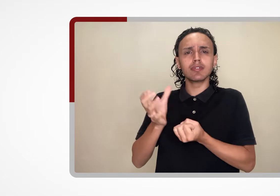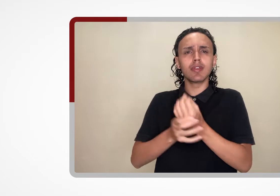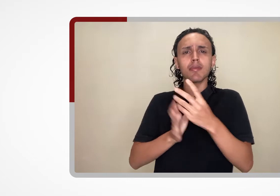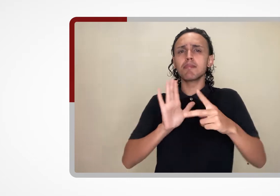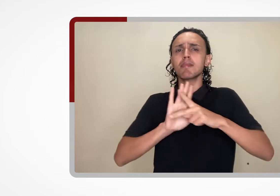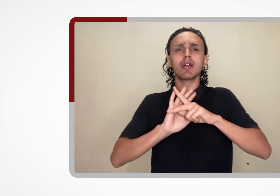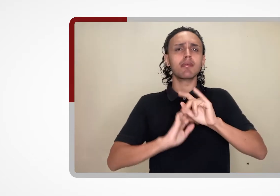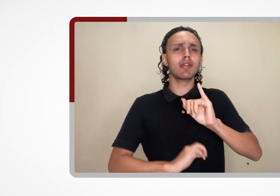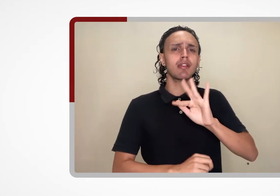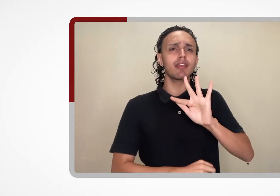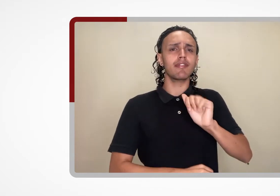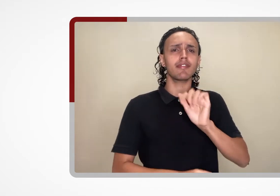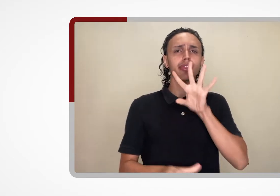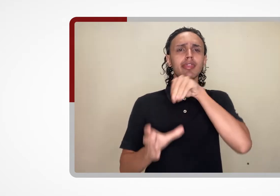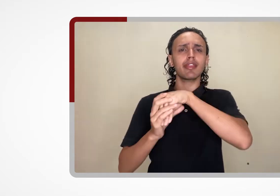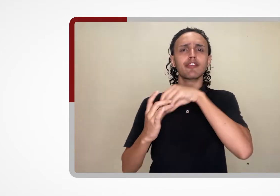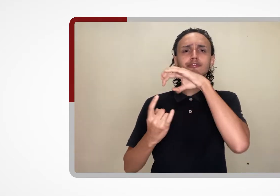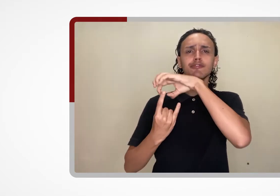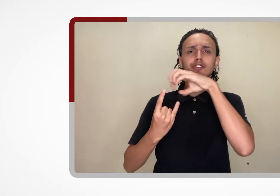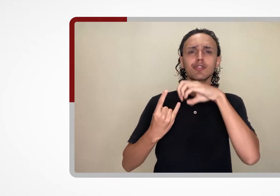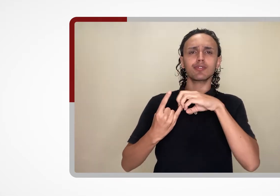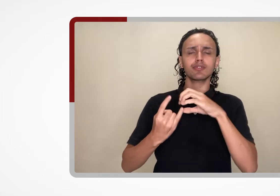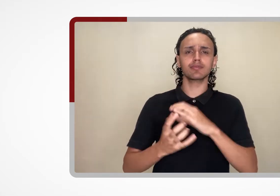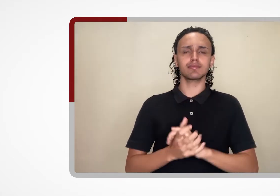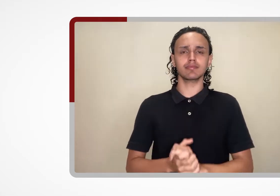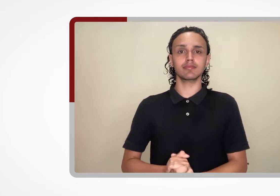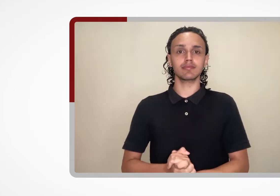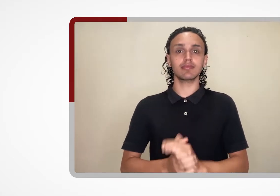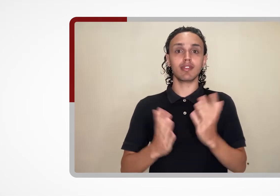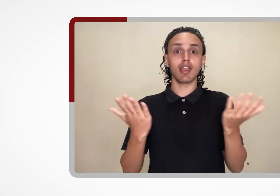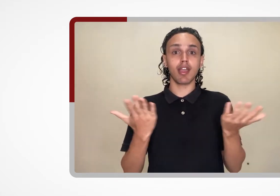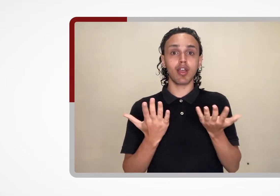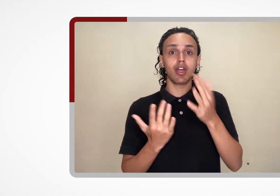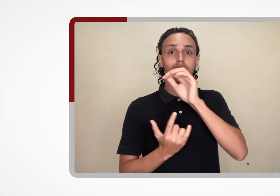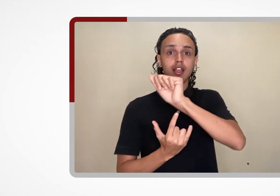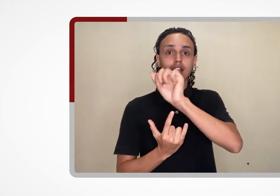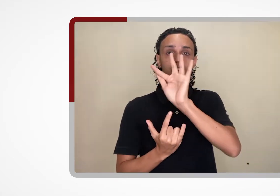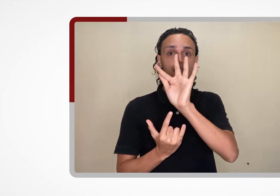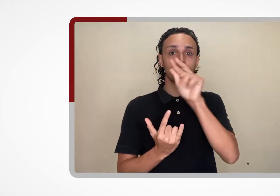O AFN Acessibilidade está começando.